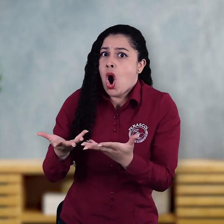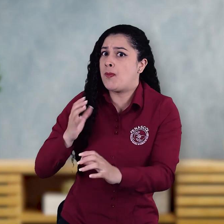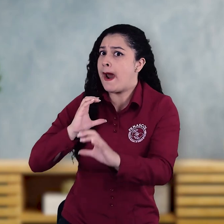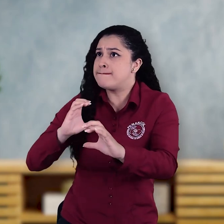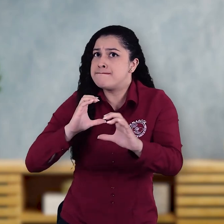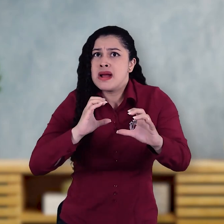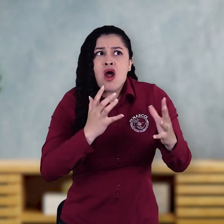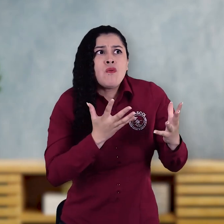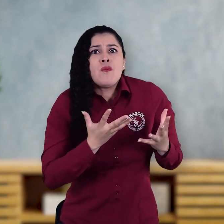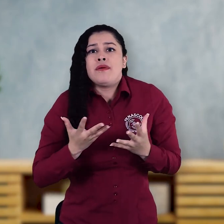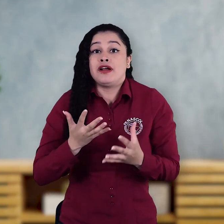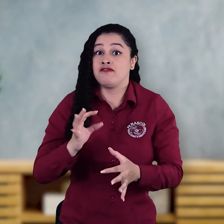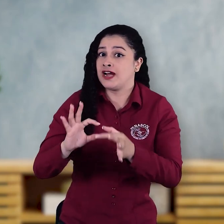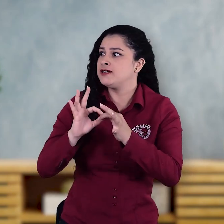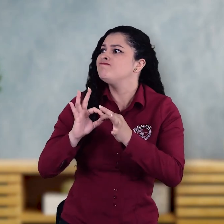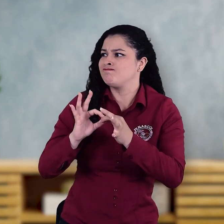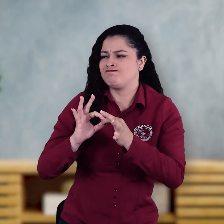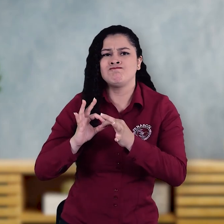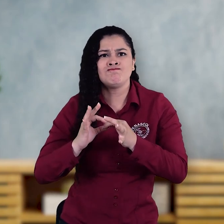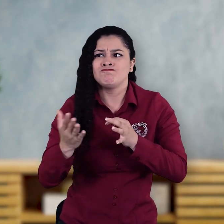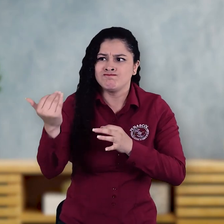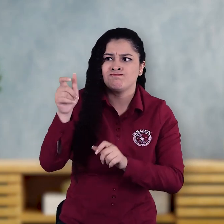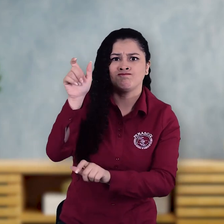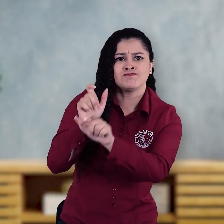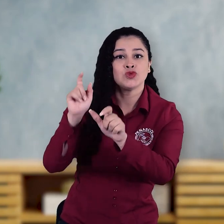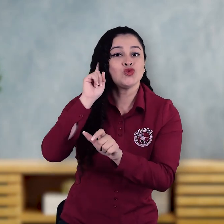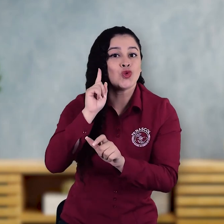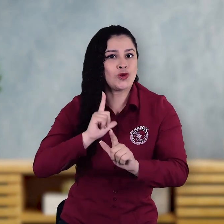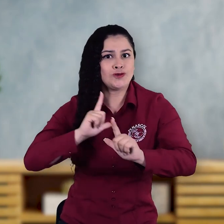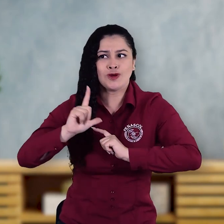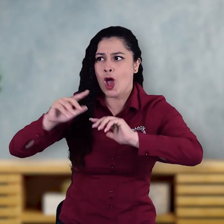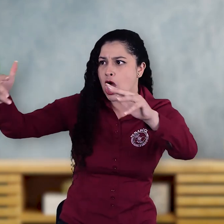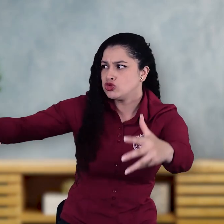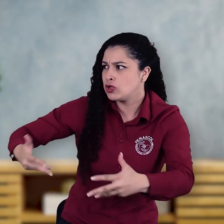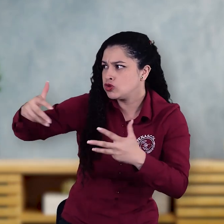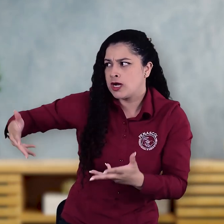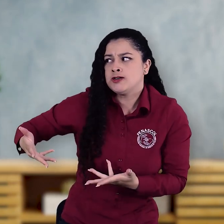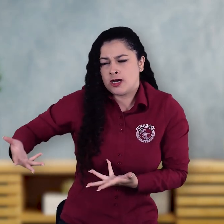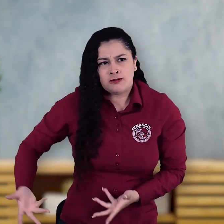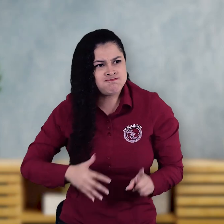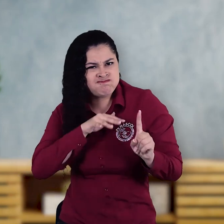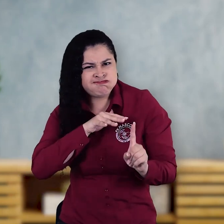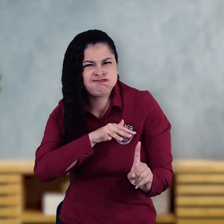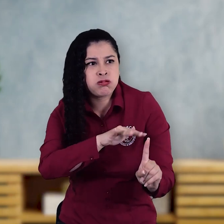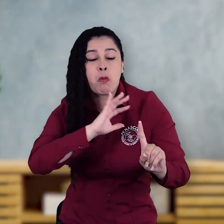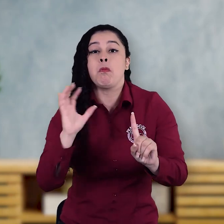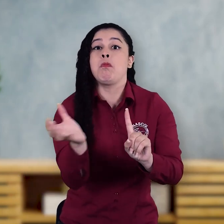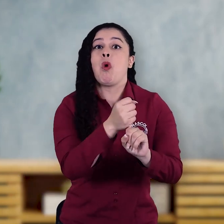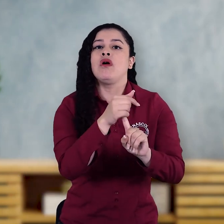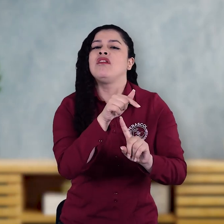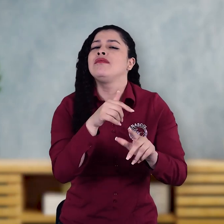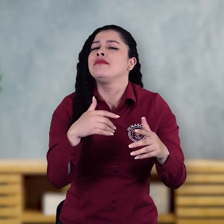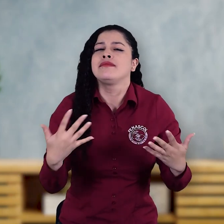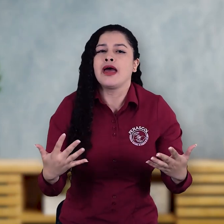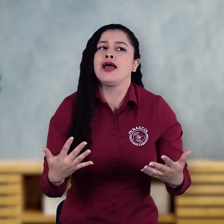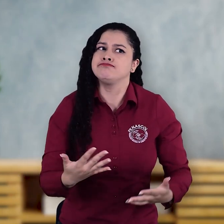en la comunicación. Entonces, FENASCOL, en apoyo con la comunidad sorda, hace incidencia para lograr el cumplimiento del derecho a la